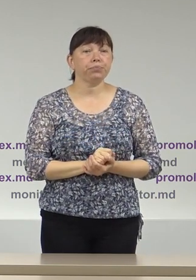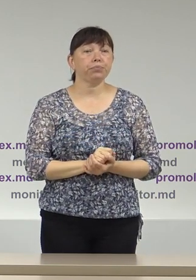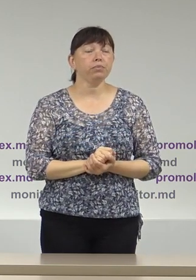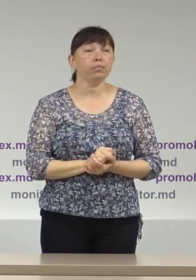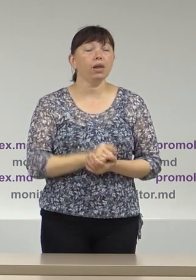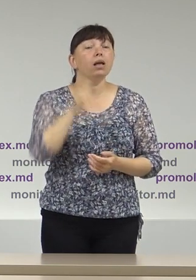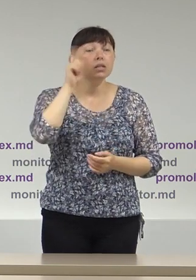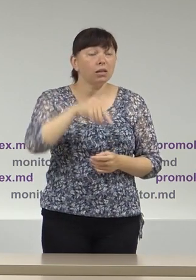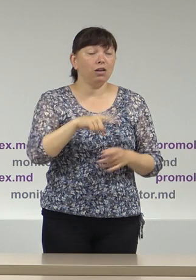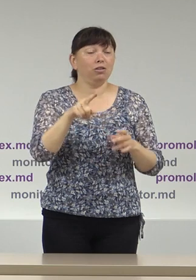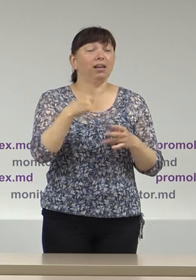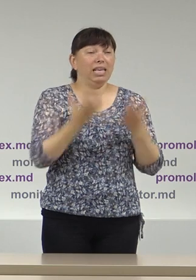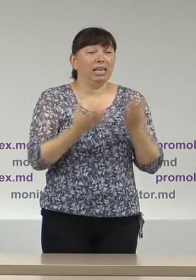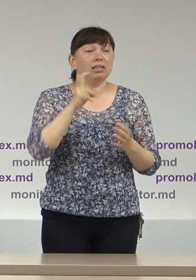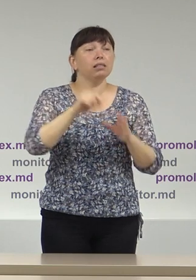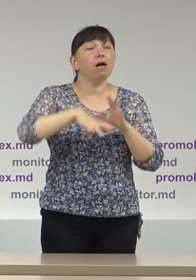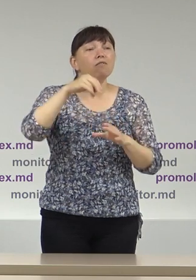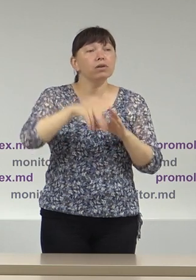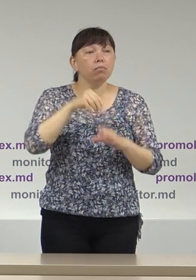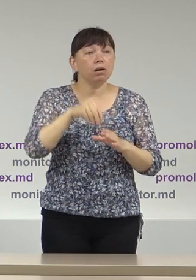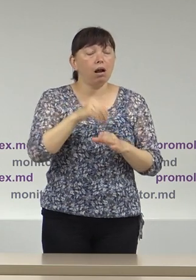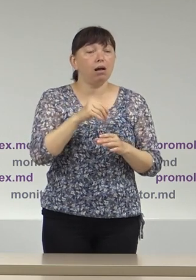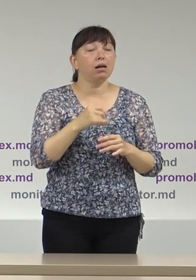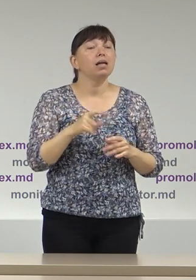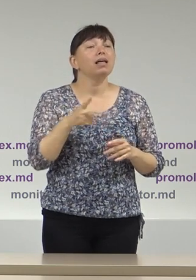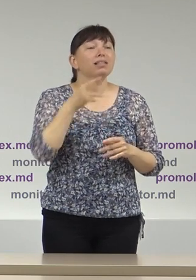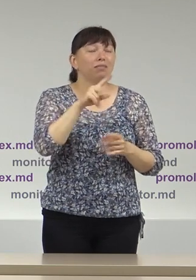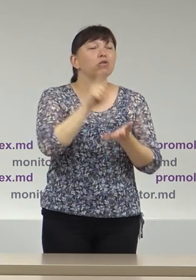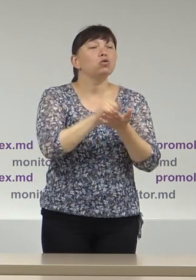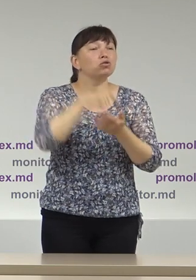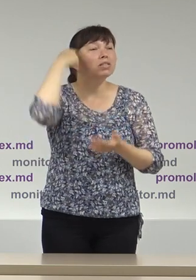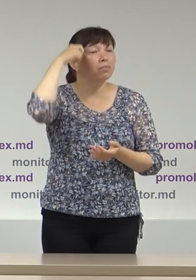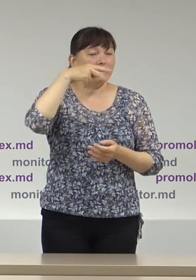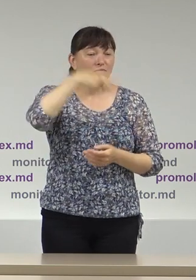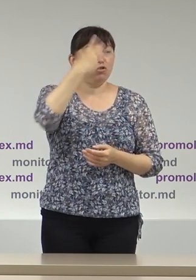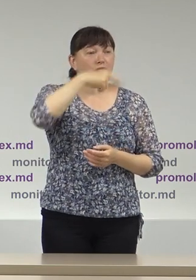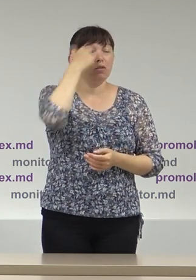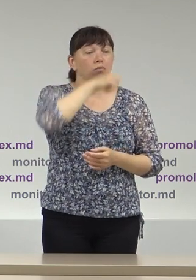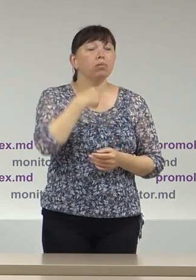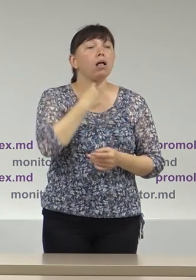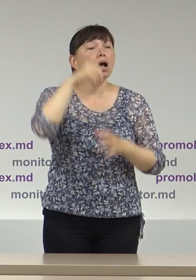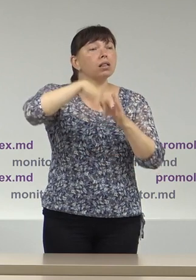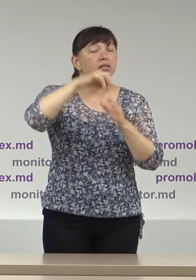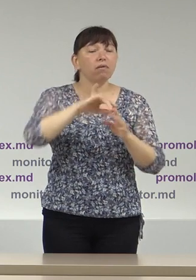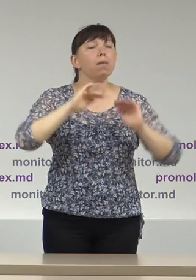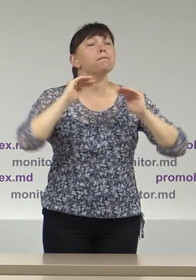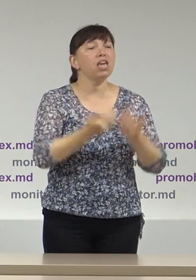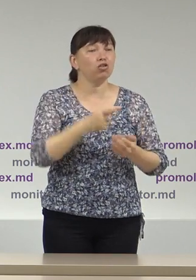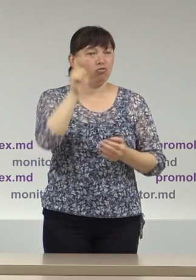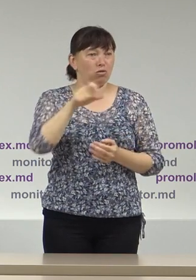chiar dacă la alegerile pentru funcție de președinte din 2020 au votat mai puține legători